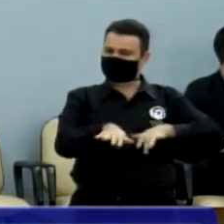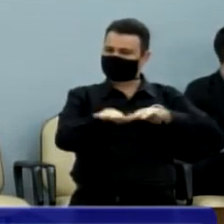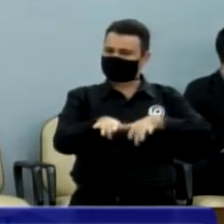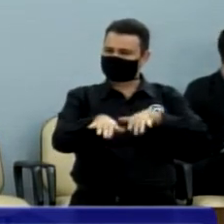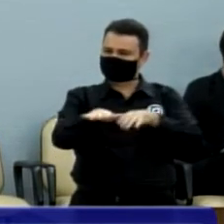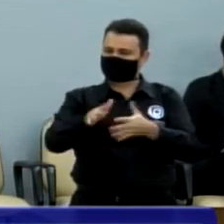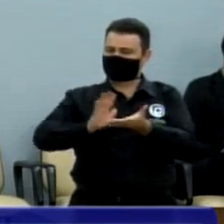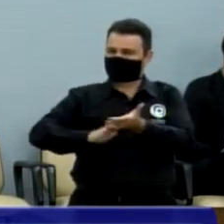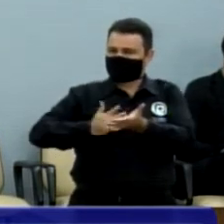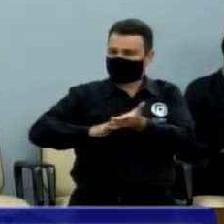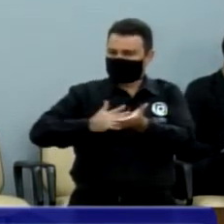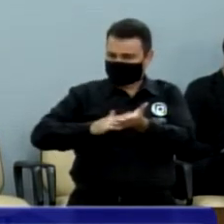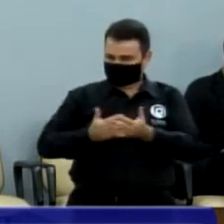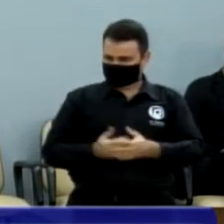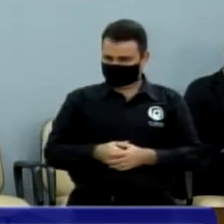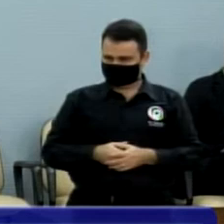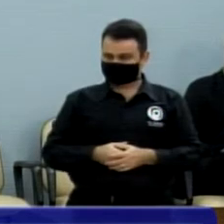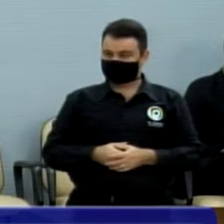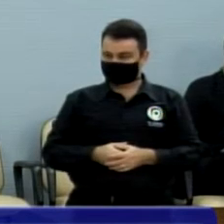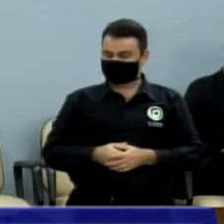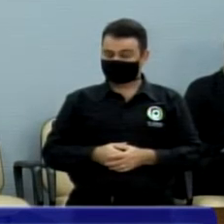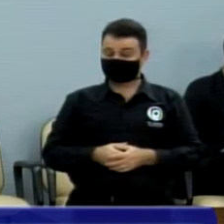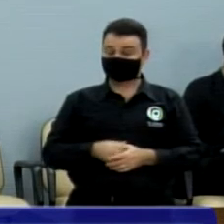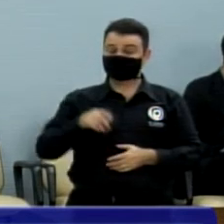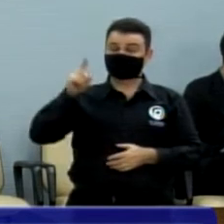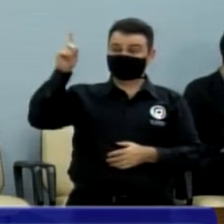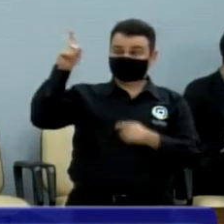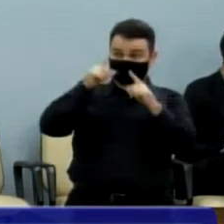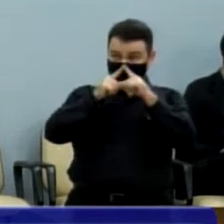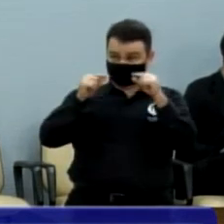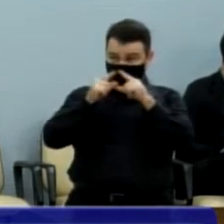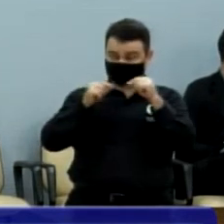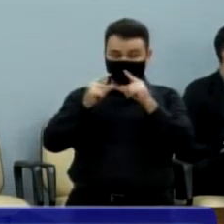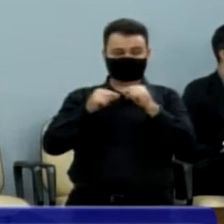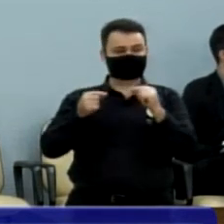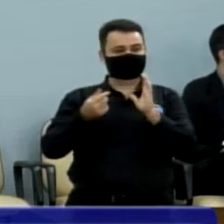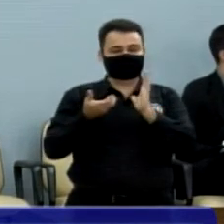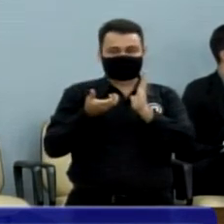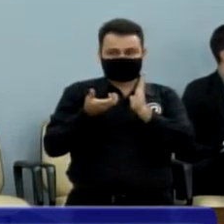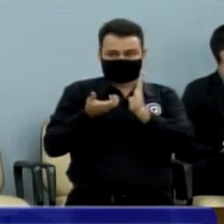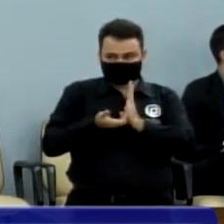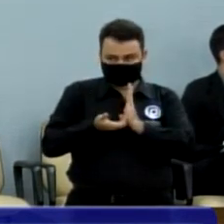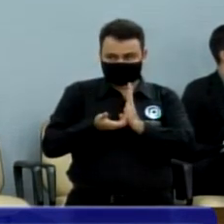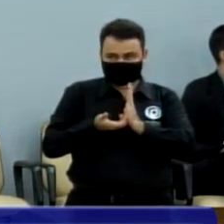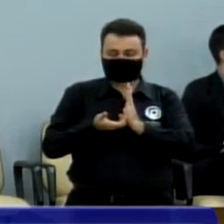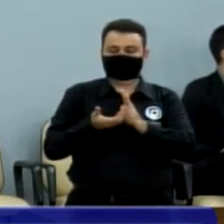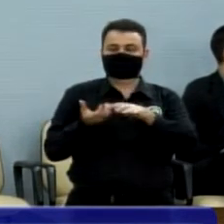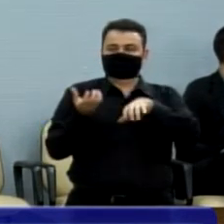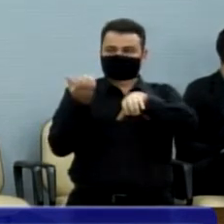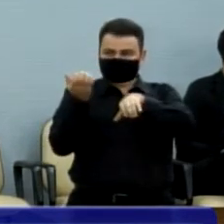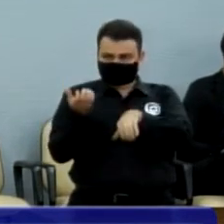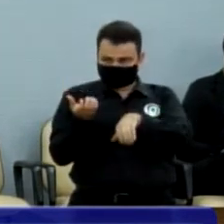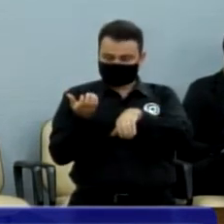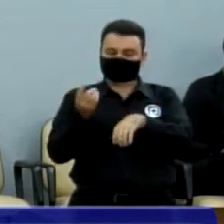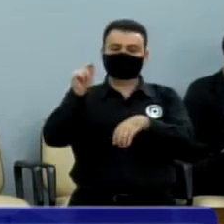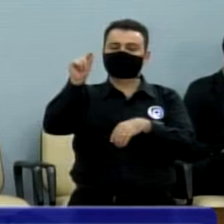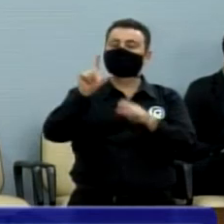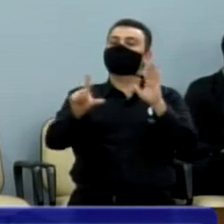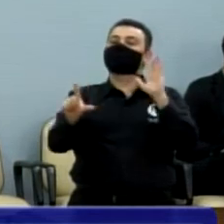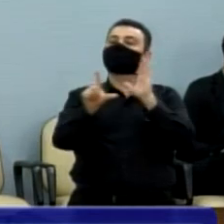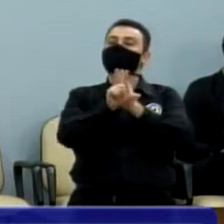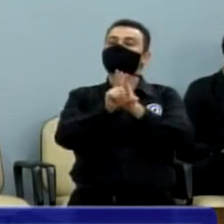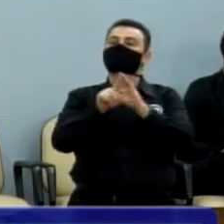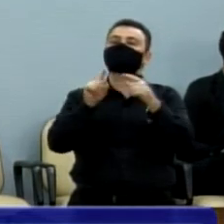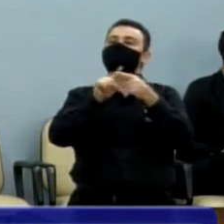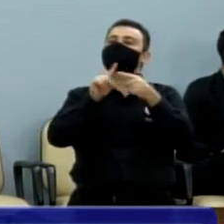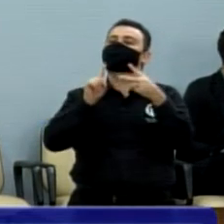Com a aprovação pelo Congresso Nacional das Leis Aldir Blanc e Paulo Gustavo, os